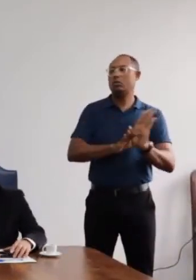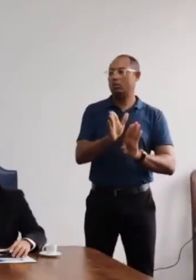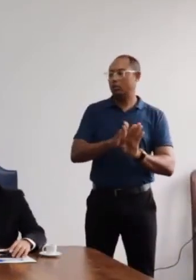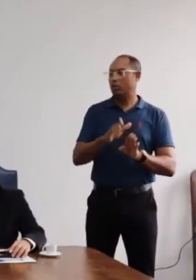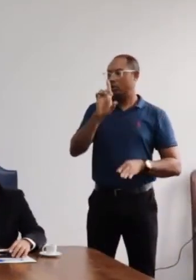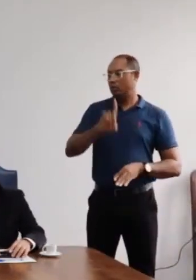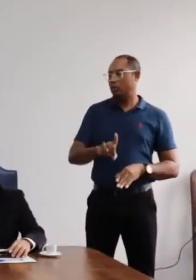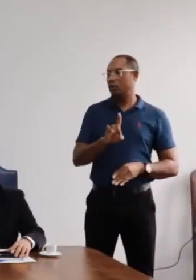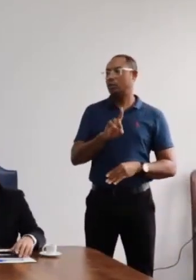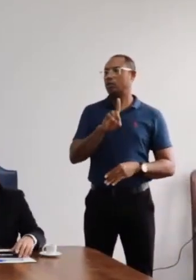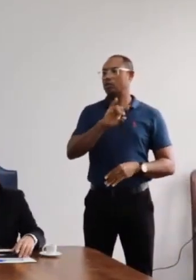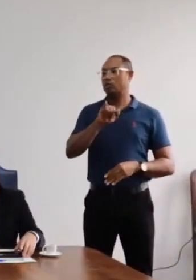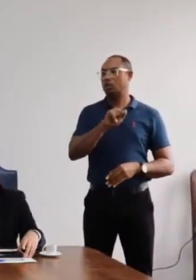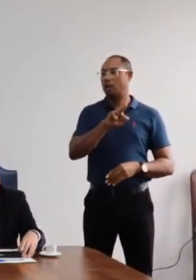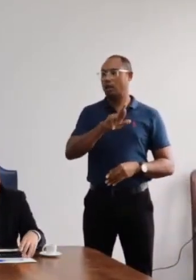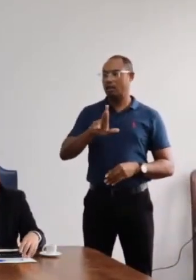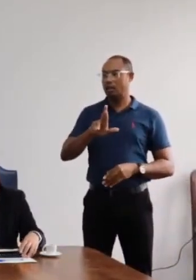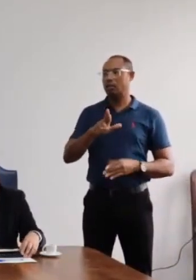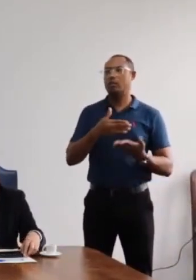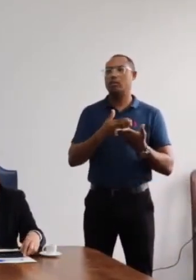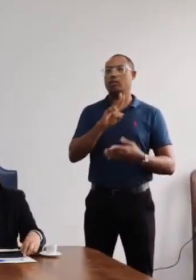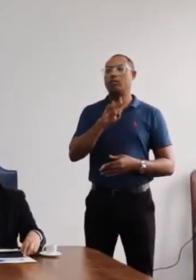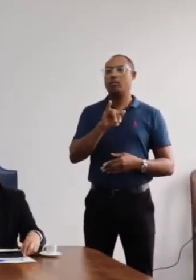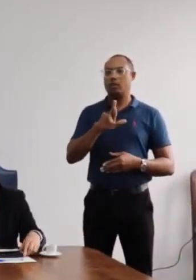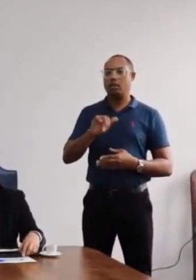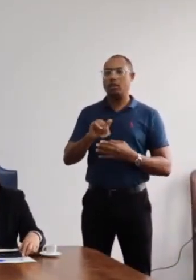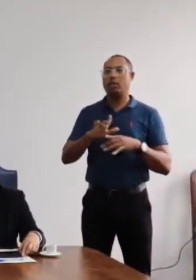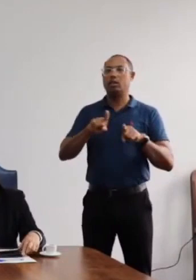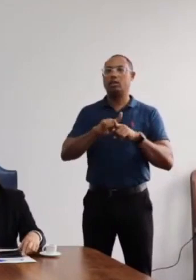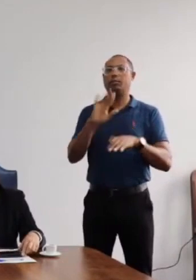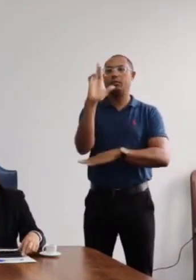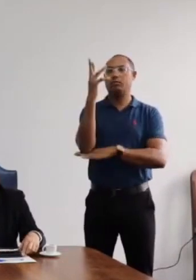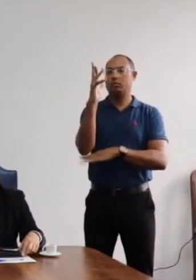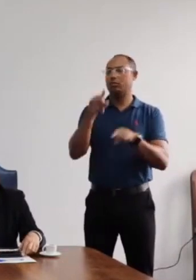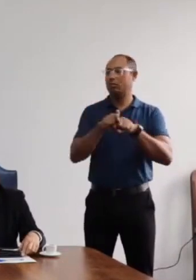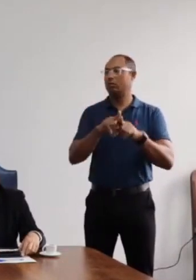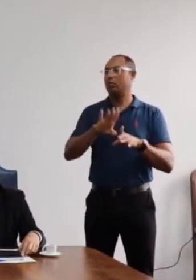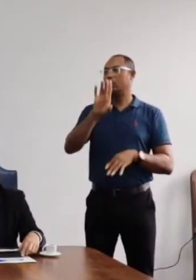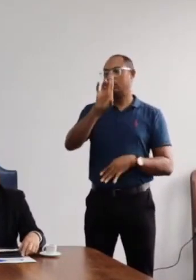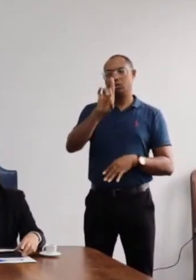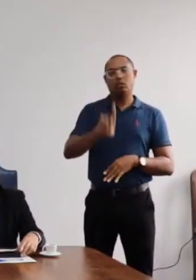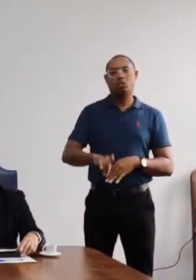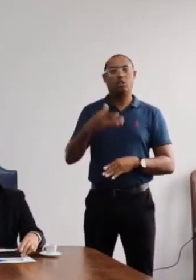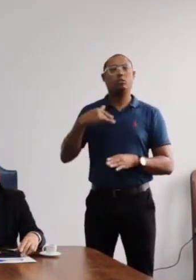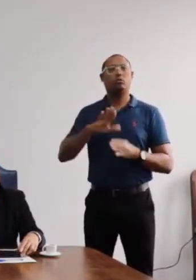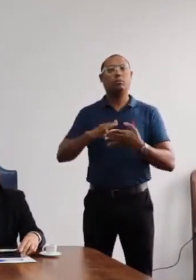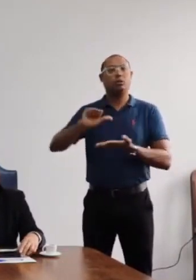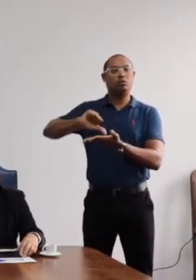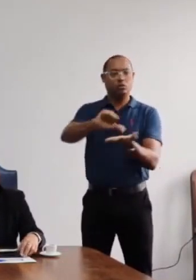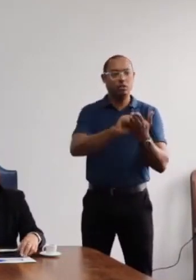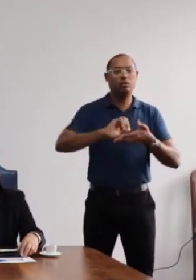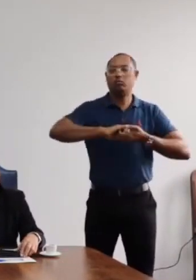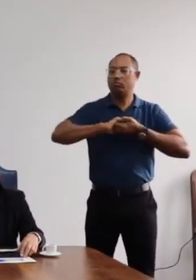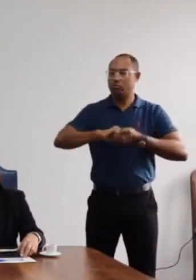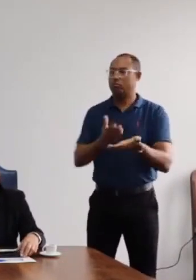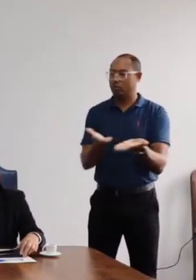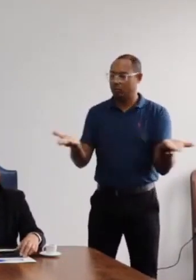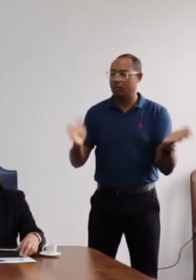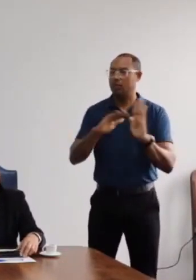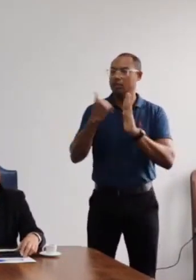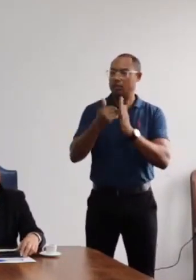professor Adair Vieira, vice-diretor do CETEMS, aqui representando a direção do centro. Queria saudar ainda